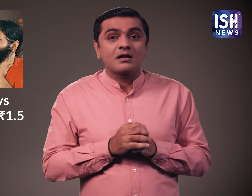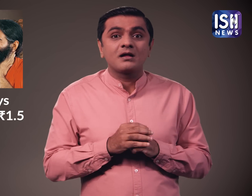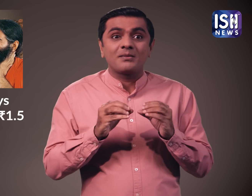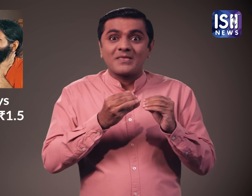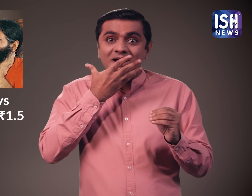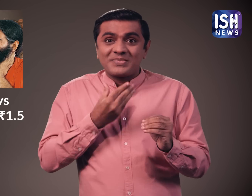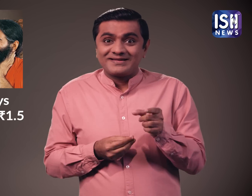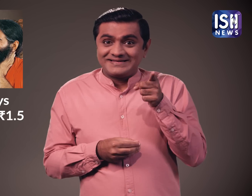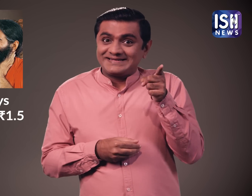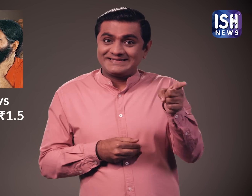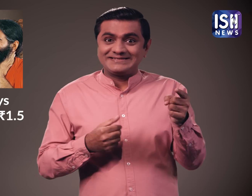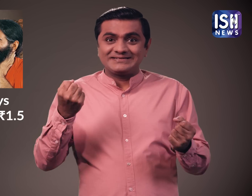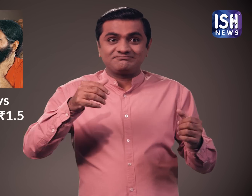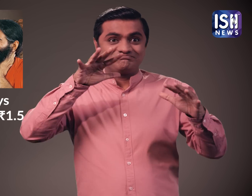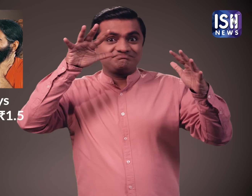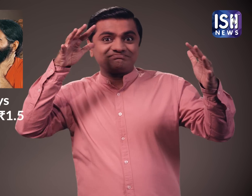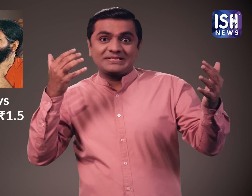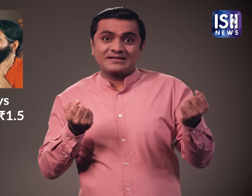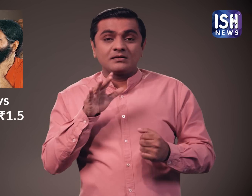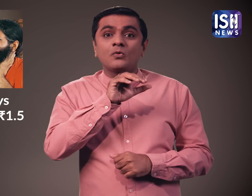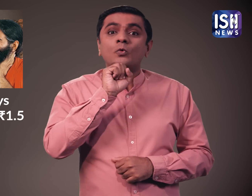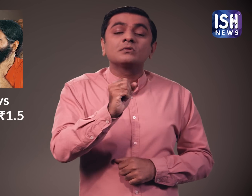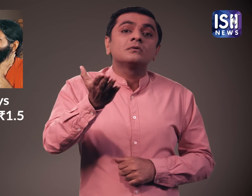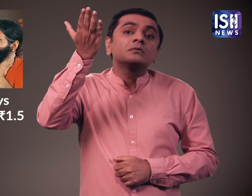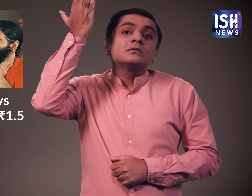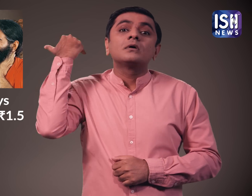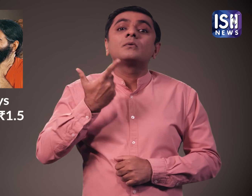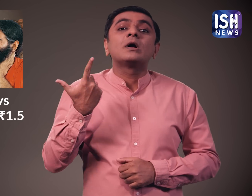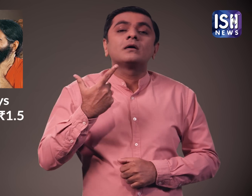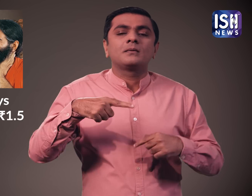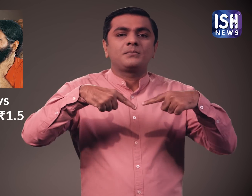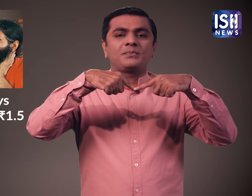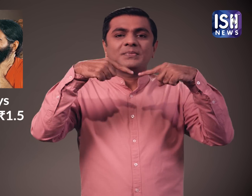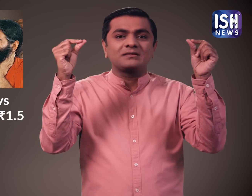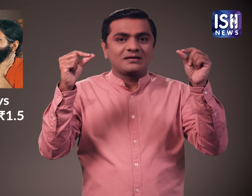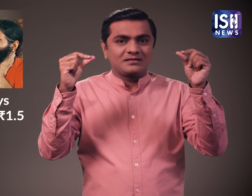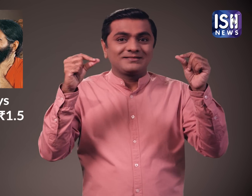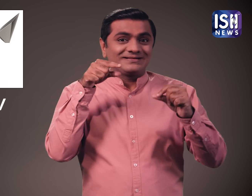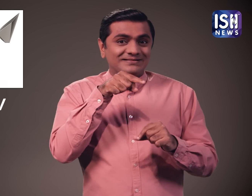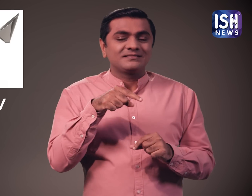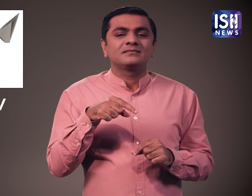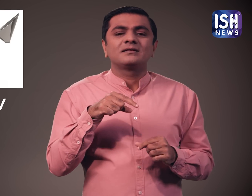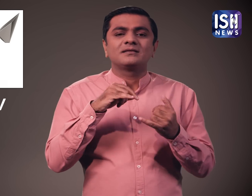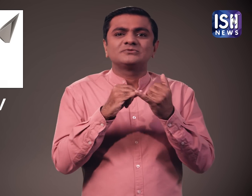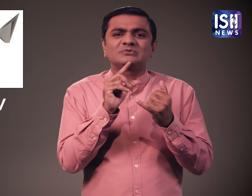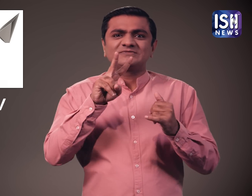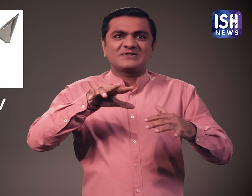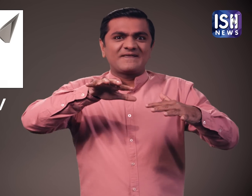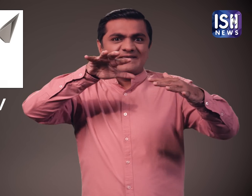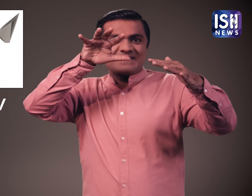बाबा रामदेव महिंद्रा एक स्यूवी 700 स्यूवी में याद्रा करते थे।